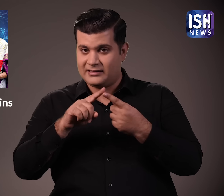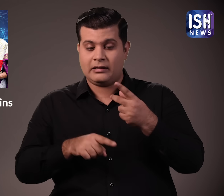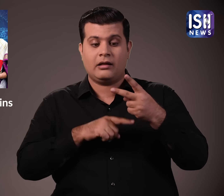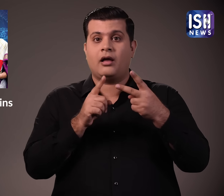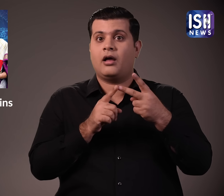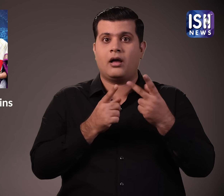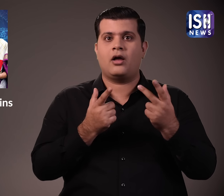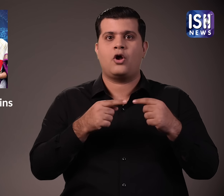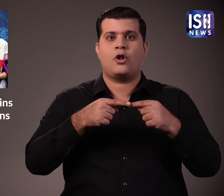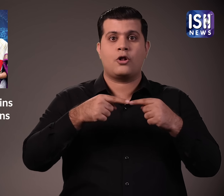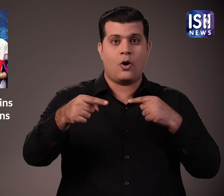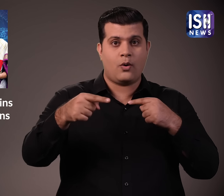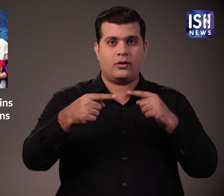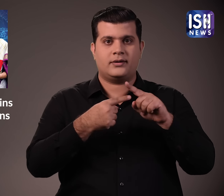दूसरा Long Term Capital Gains